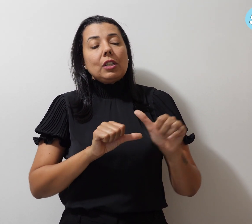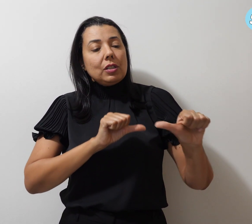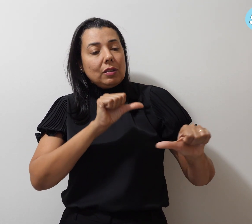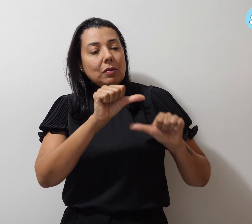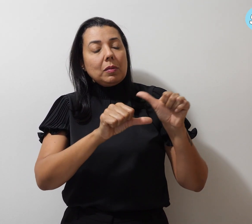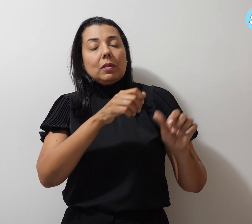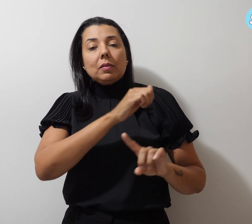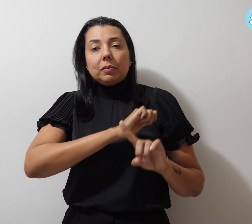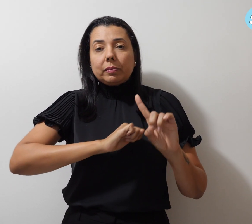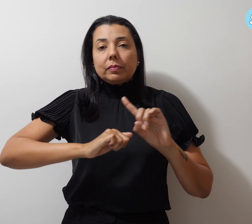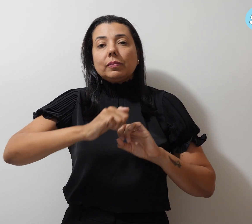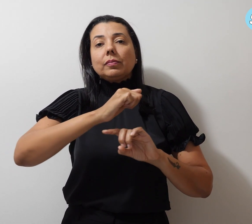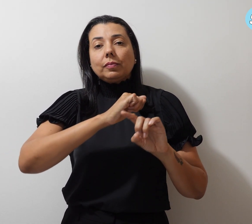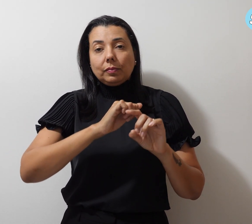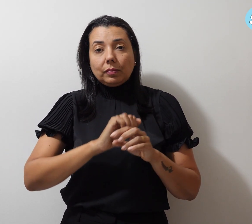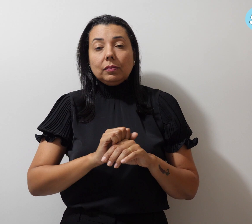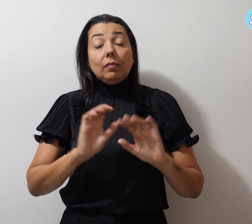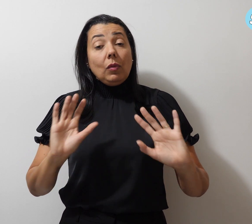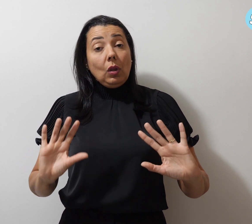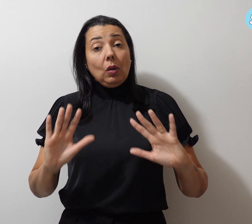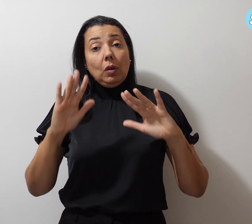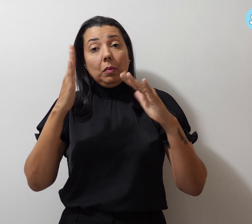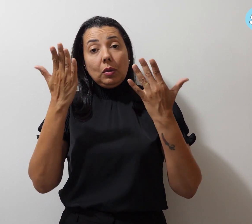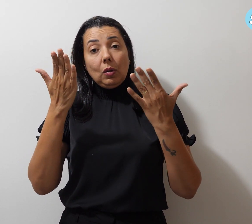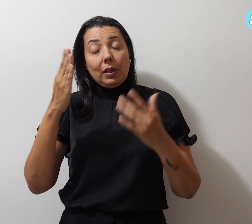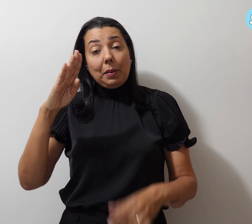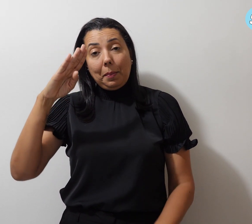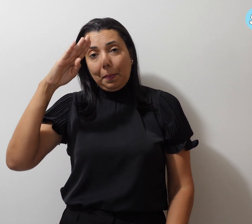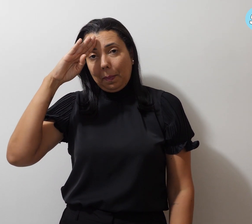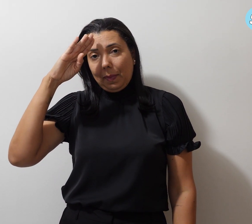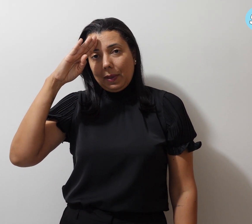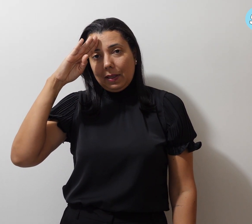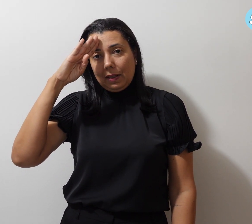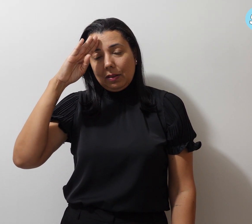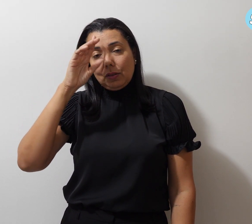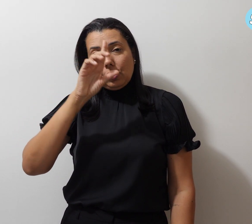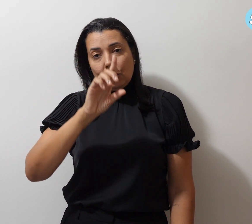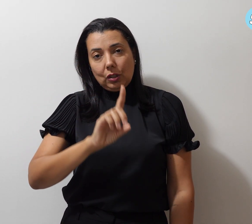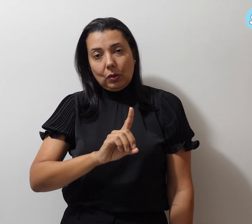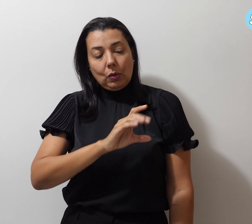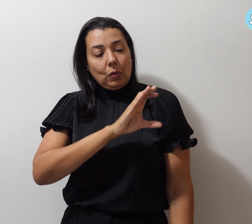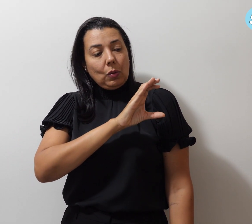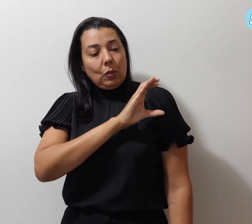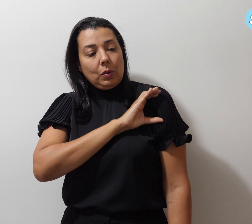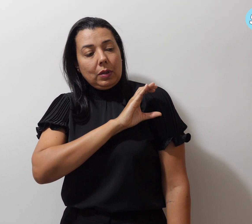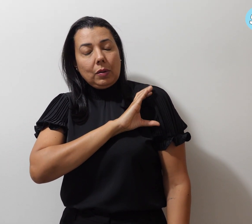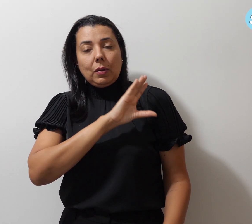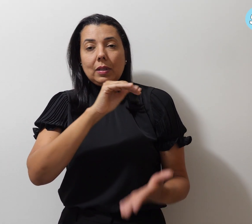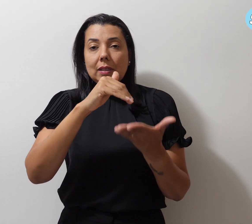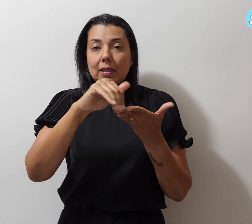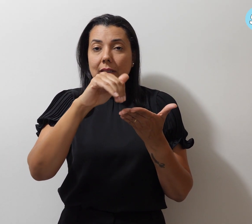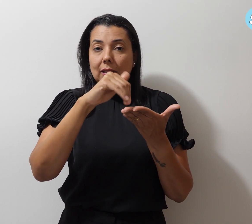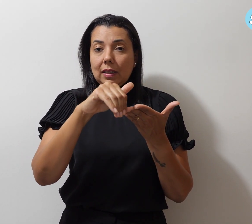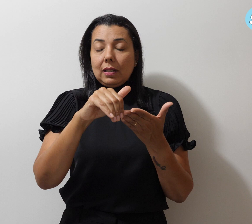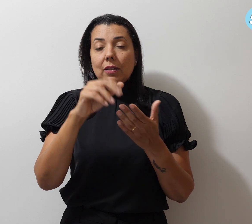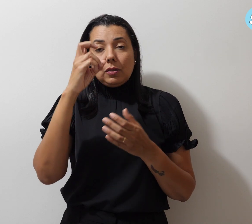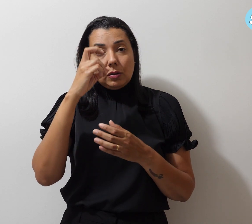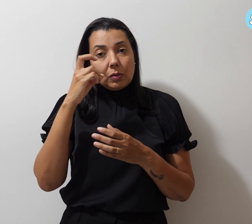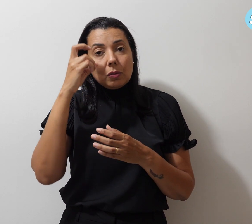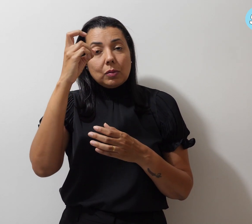social. Comemora Bernardo Távora, coordenador da Secretaria de Cultura do Simpro.